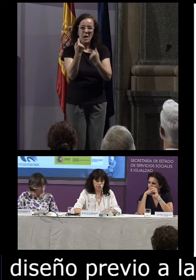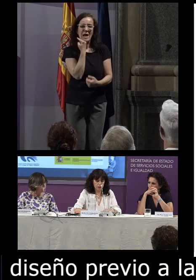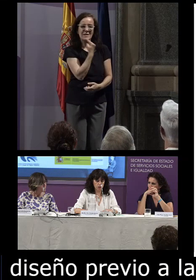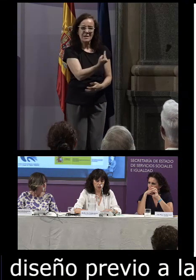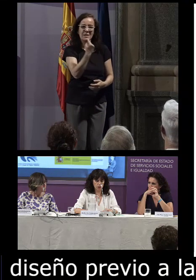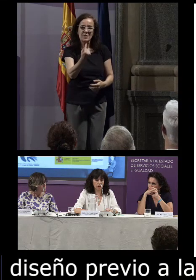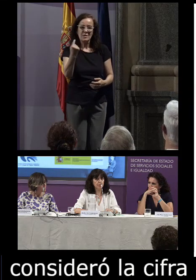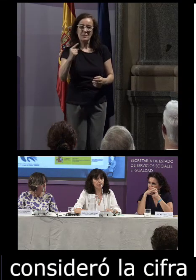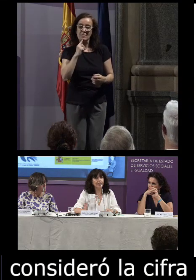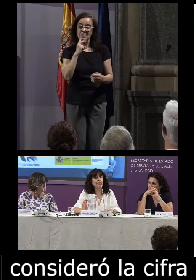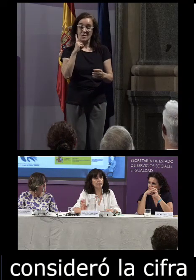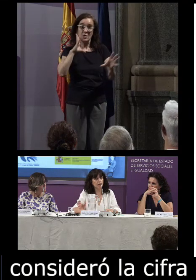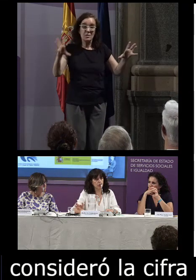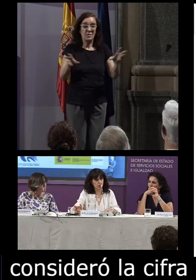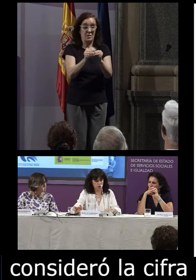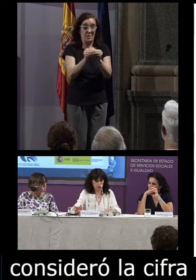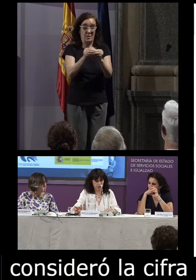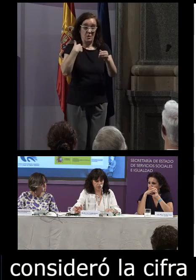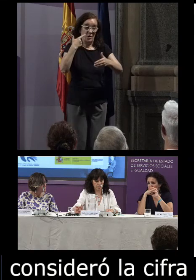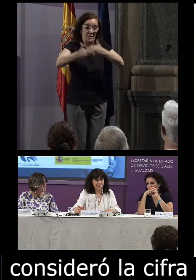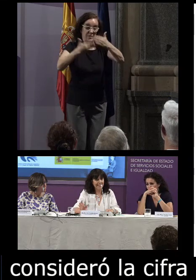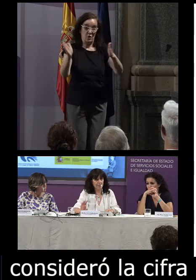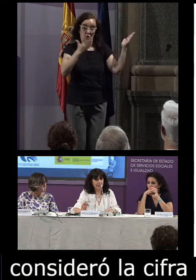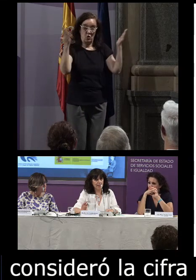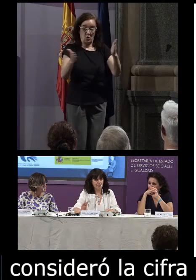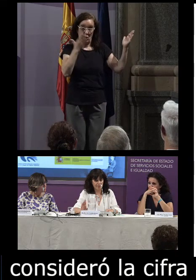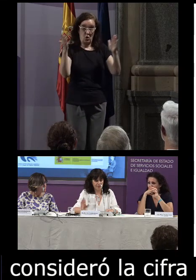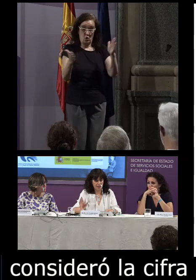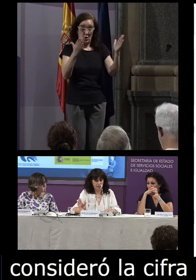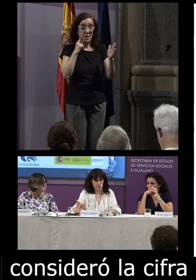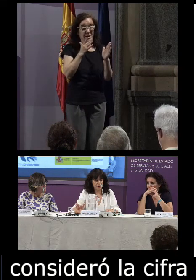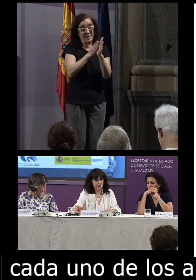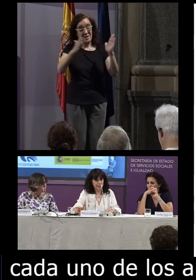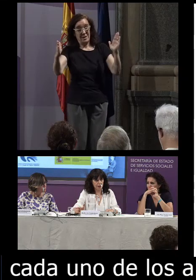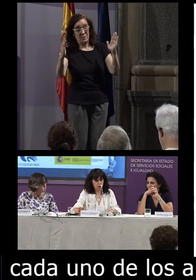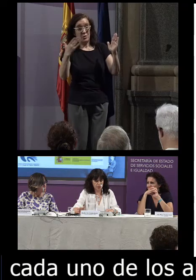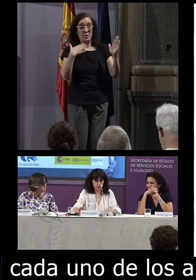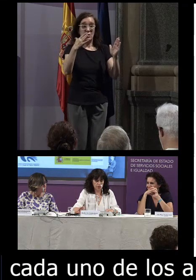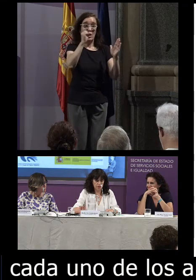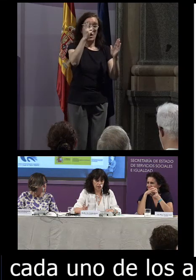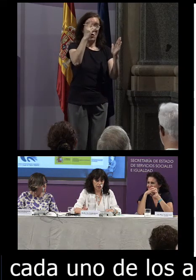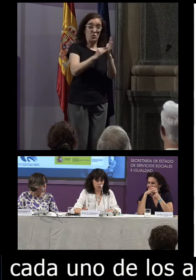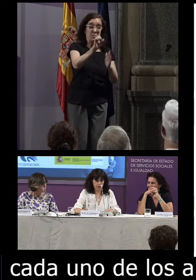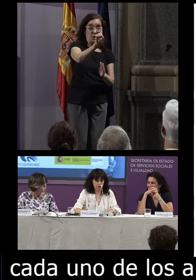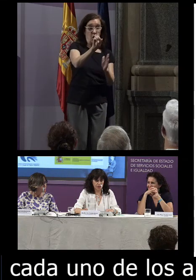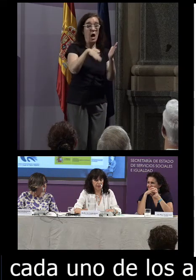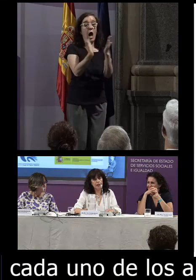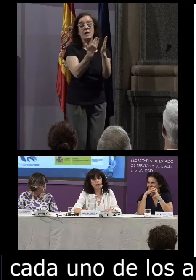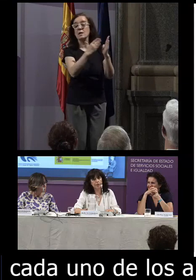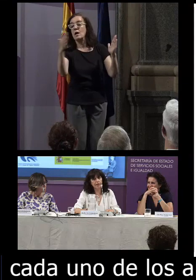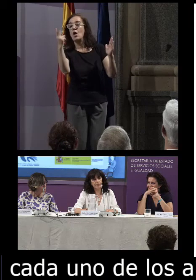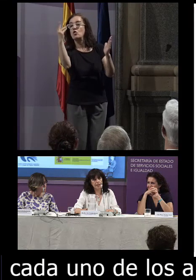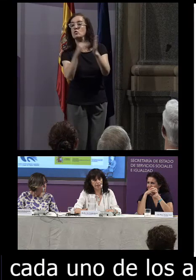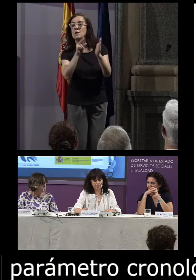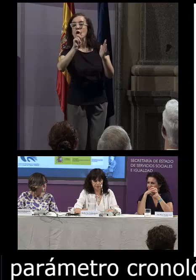uno de los años que conforman el parámetro cronológico que abarca desde el año 2001 al 2012 en